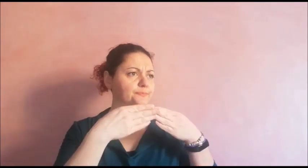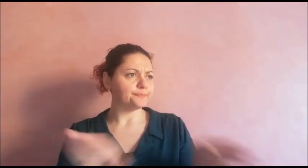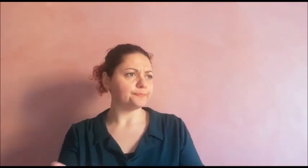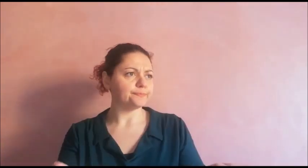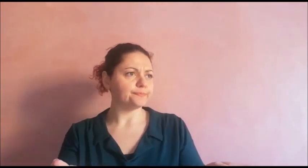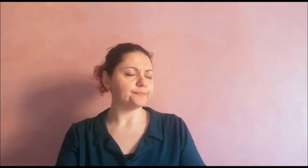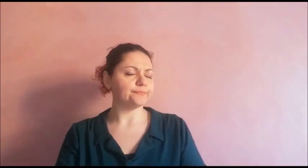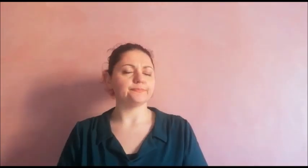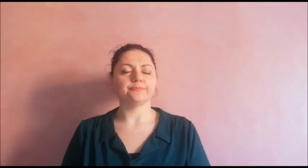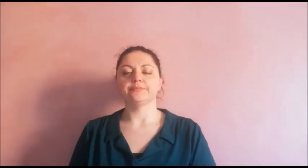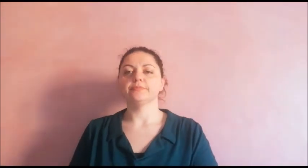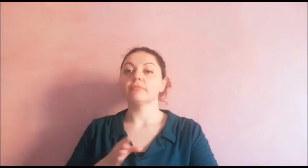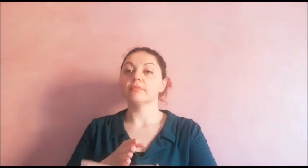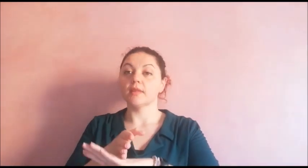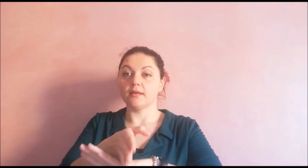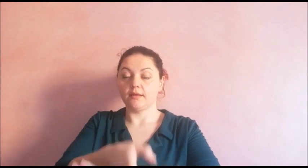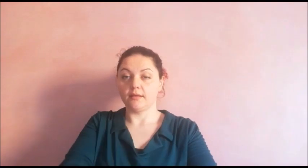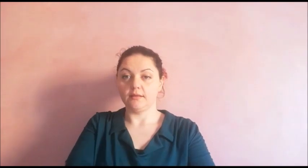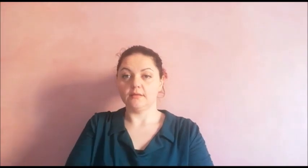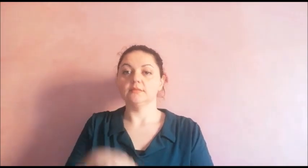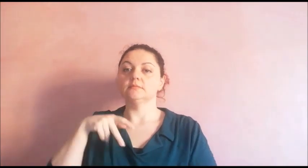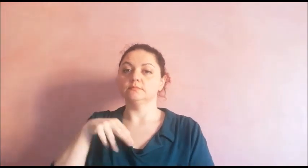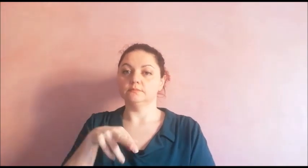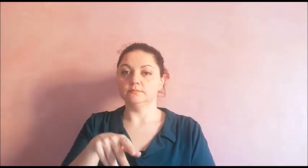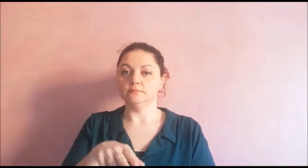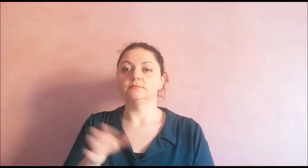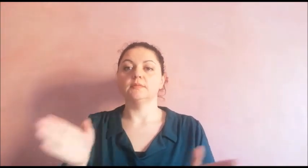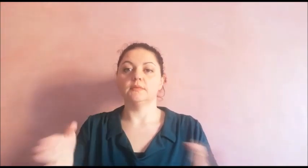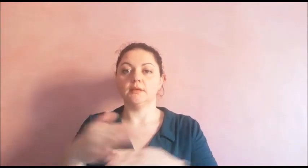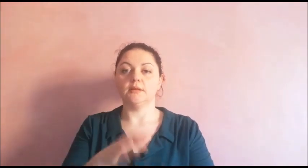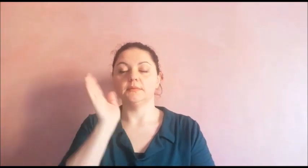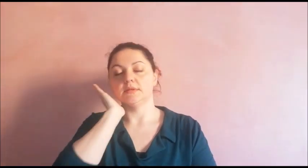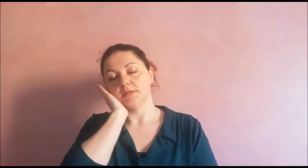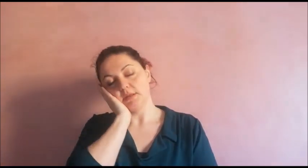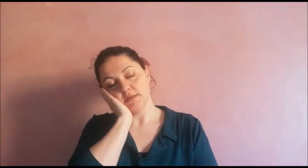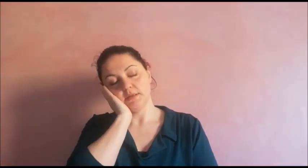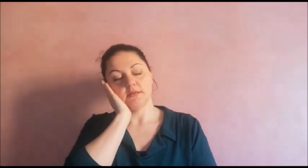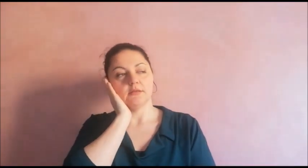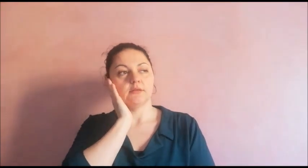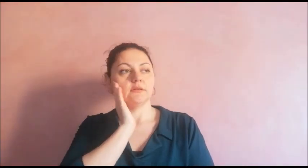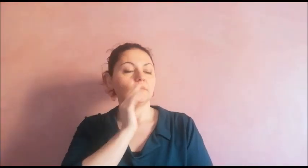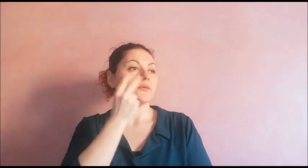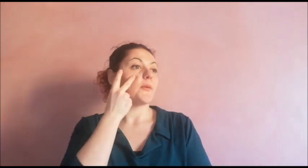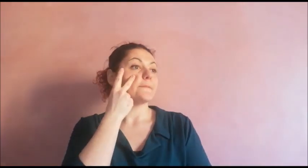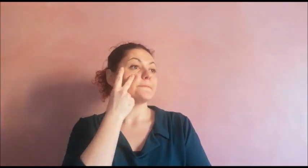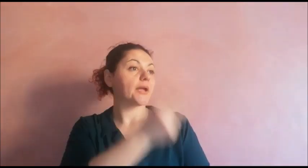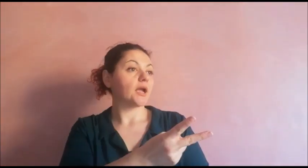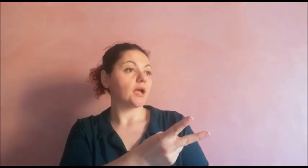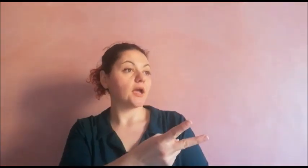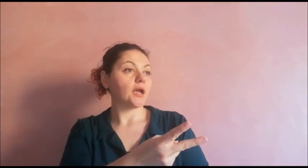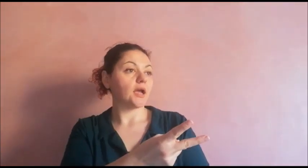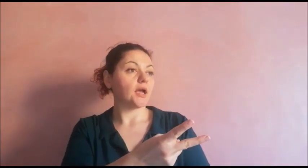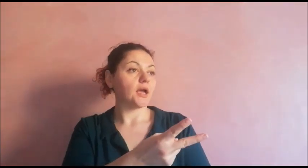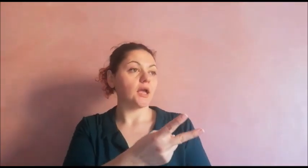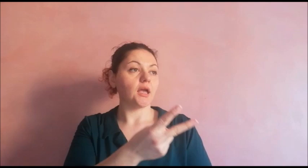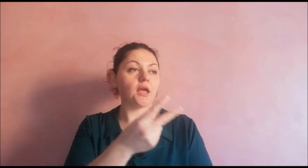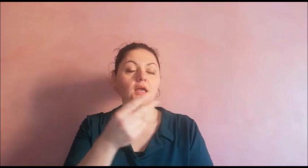spalancata! Entrò in camera della nonna. Lei dormiva.